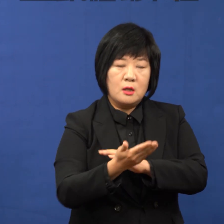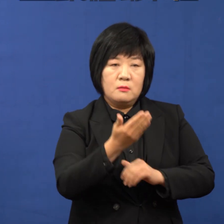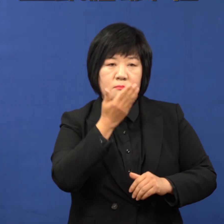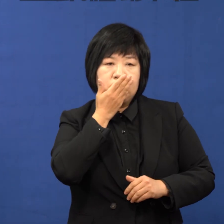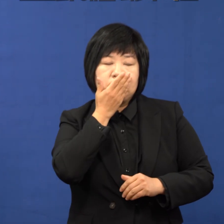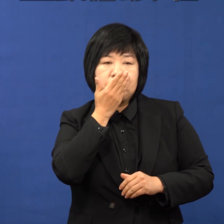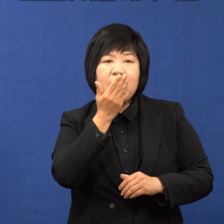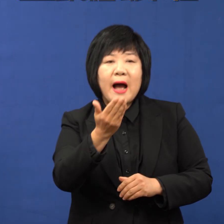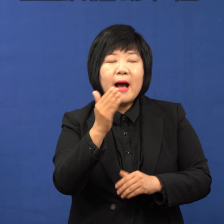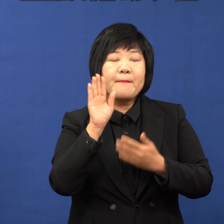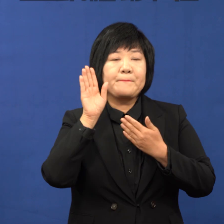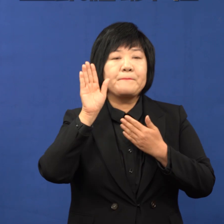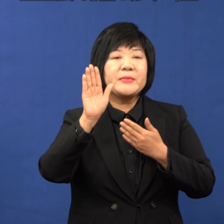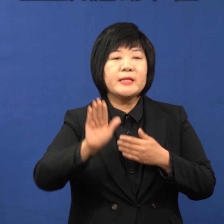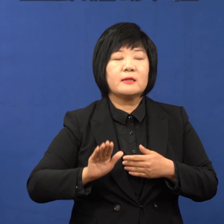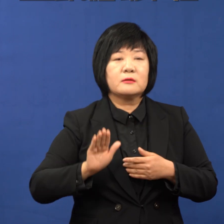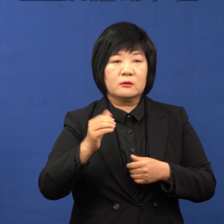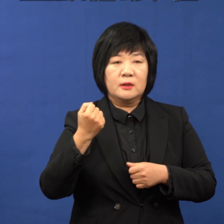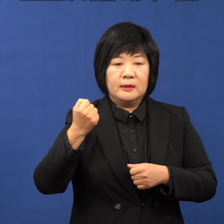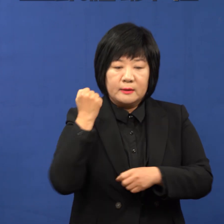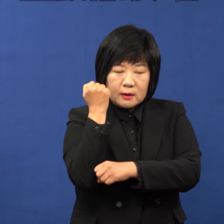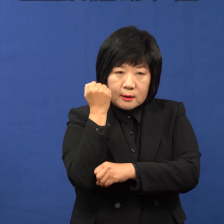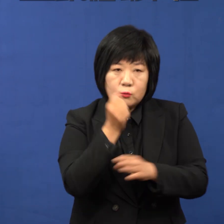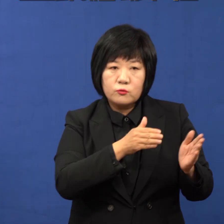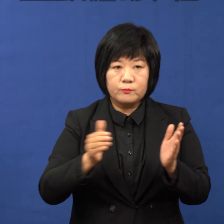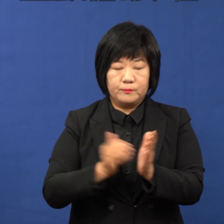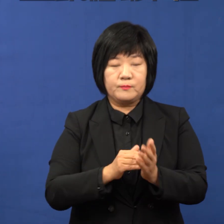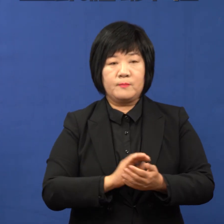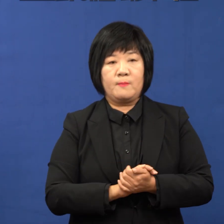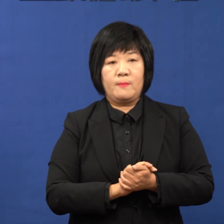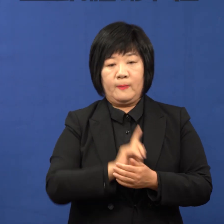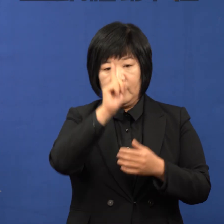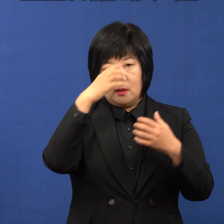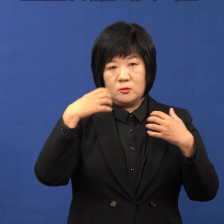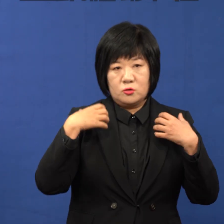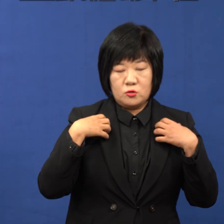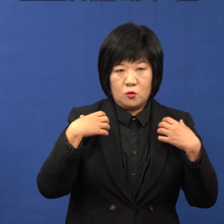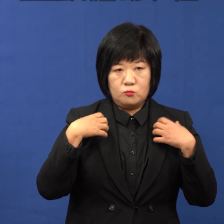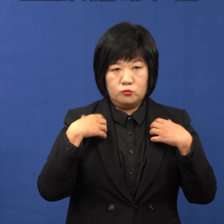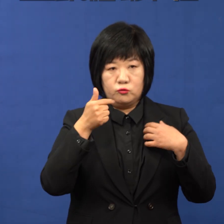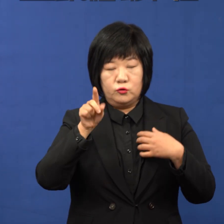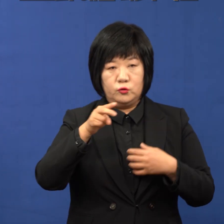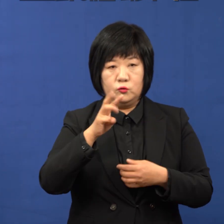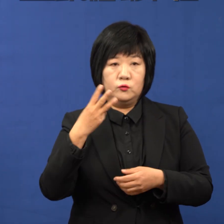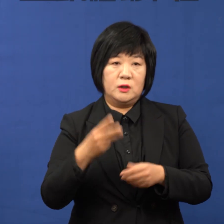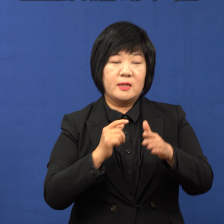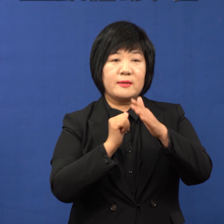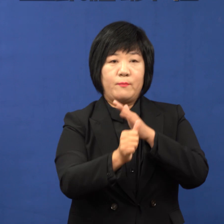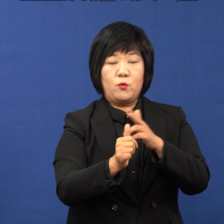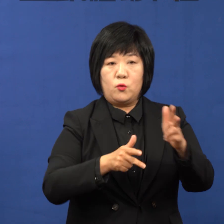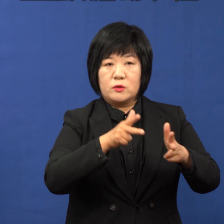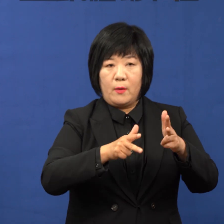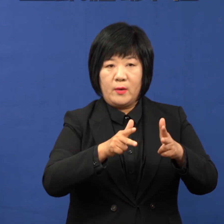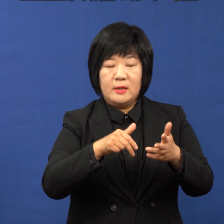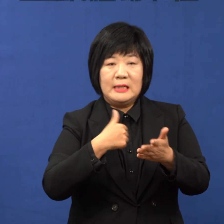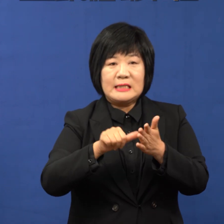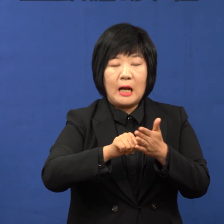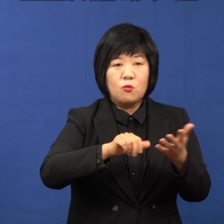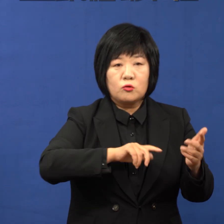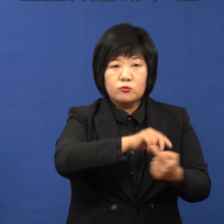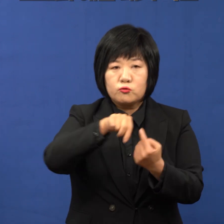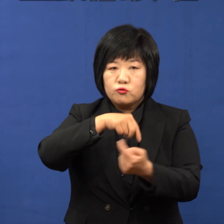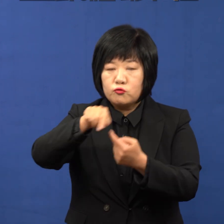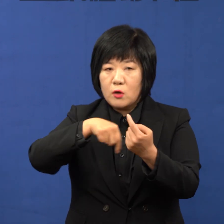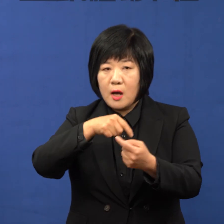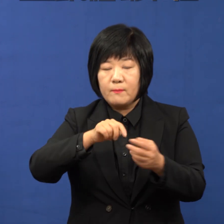시앗 예산들을 다수 확보를 했습니다. 정부 그린 뉴딜의 대표 사업인 자원순환산업